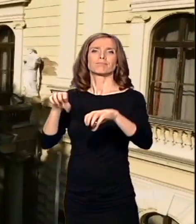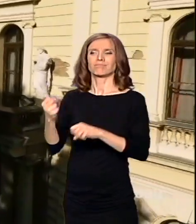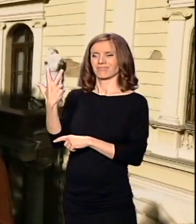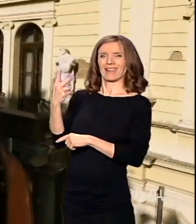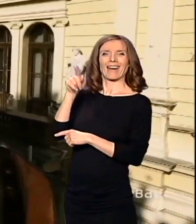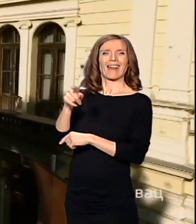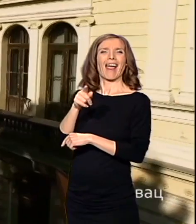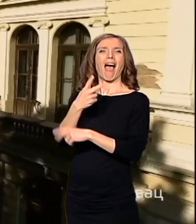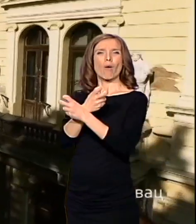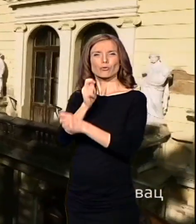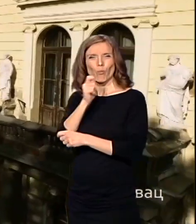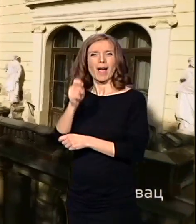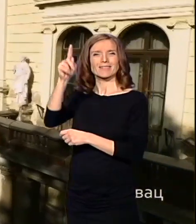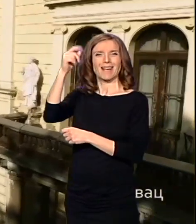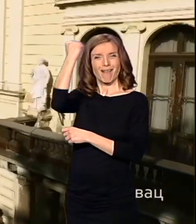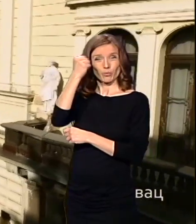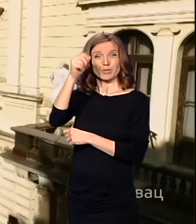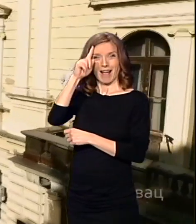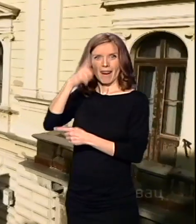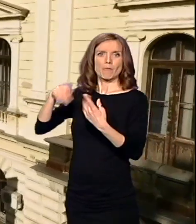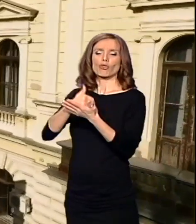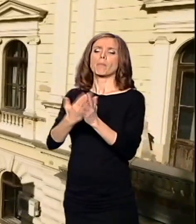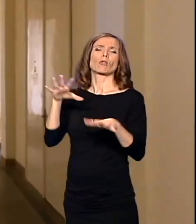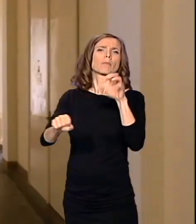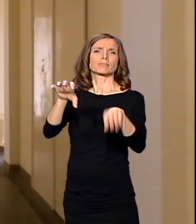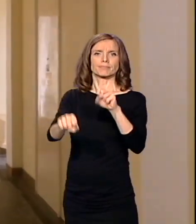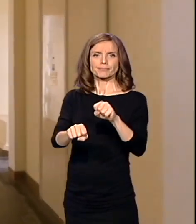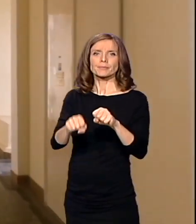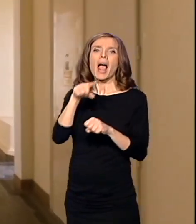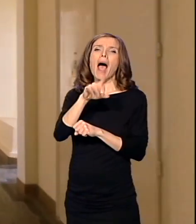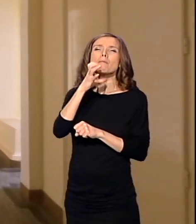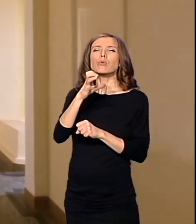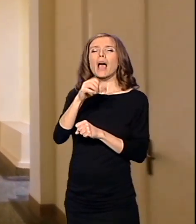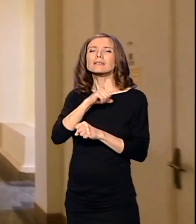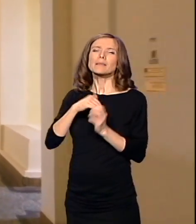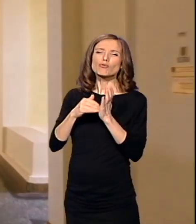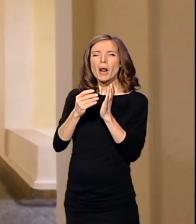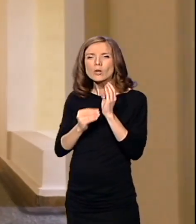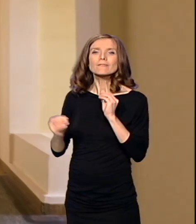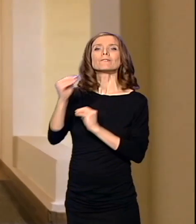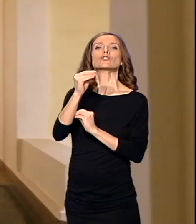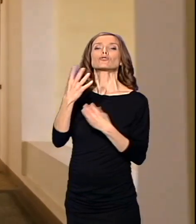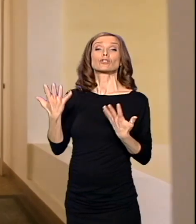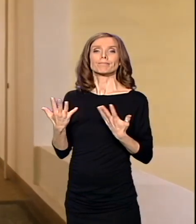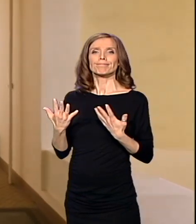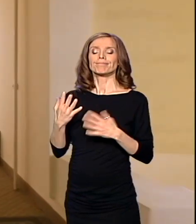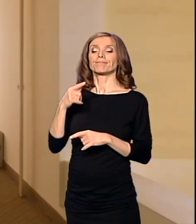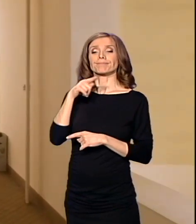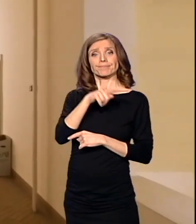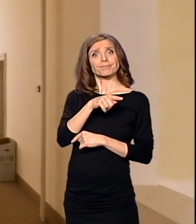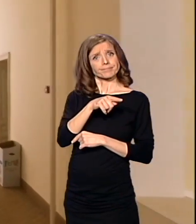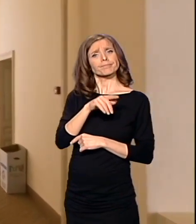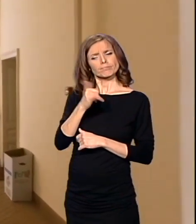saveznika. I u skladu sa tim, bugari su samo korak otišli dalje, što su u toj